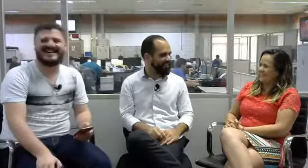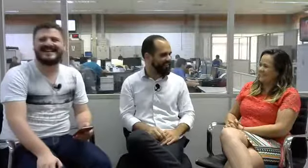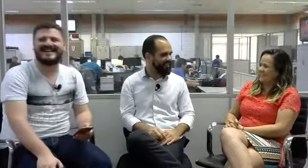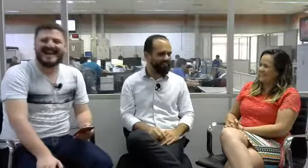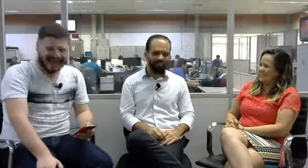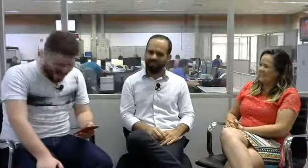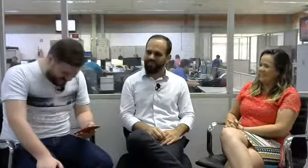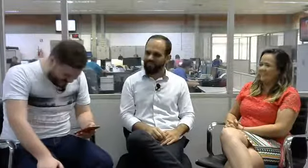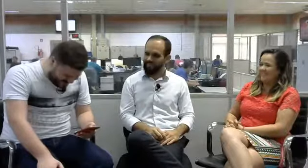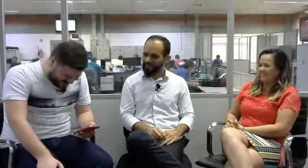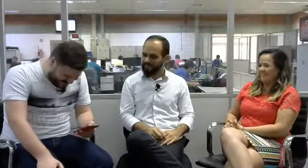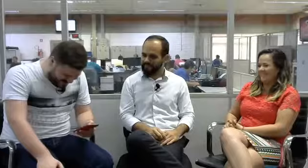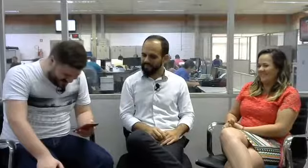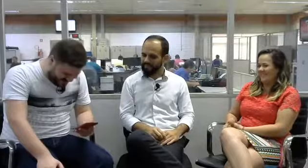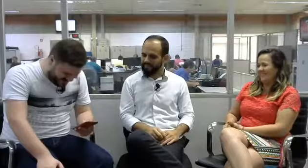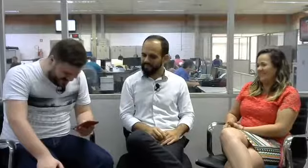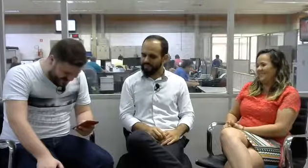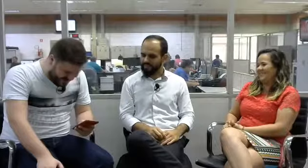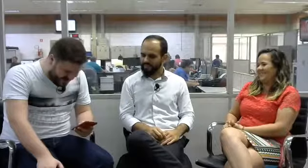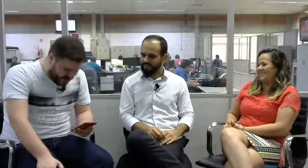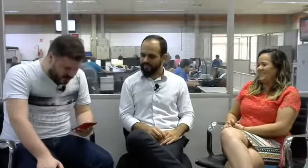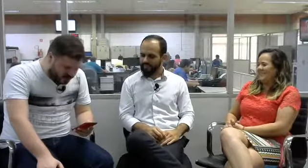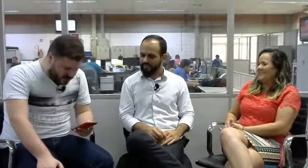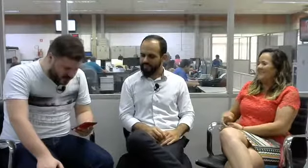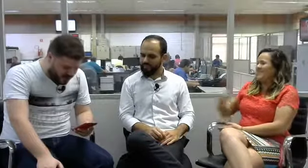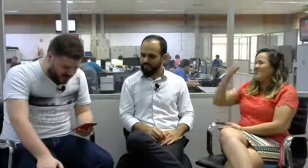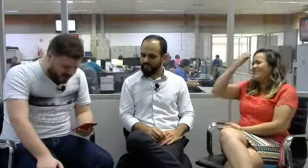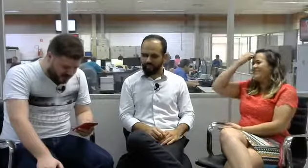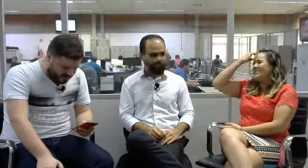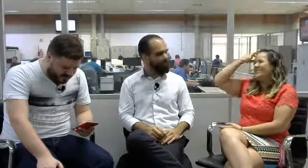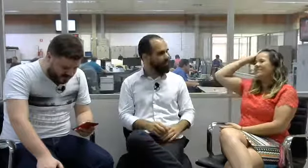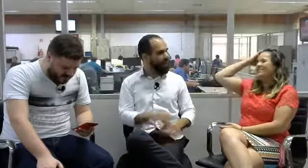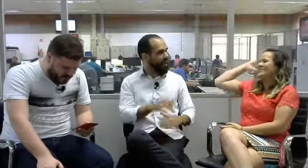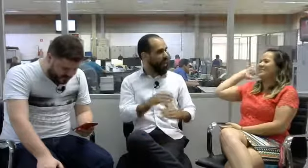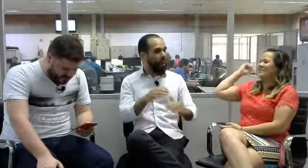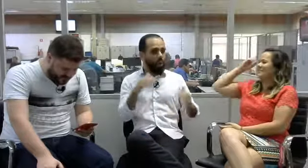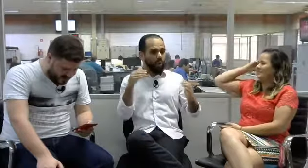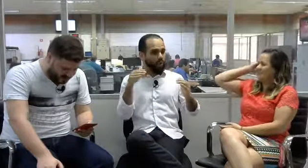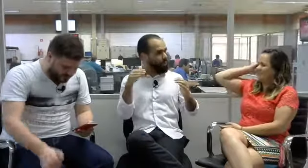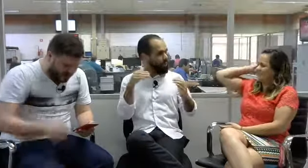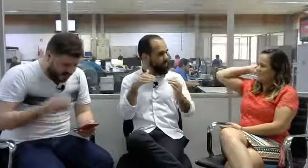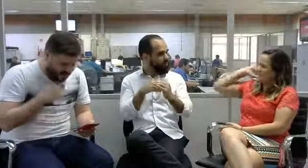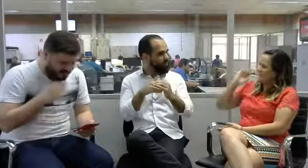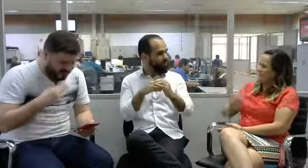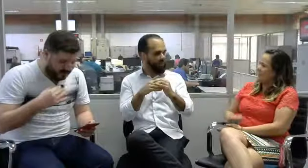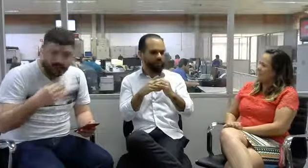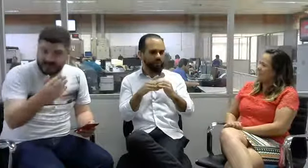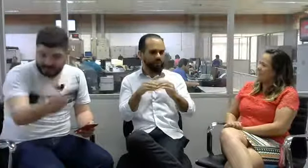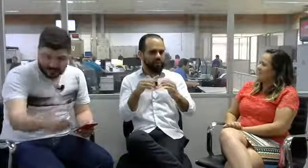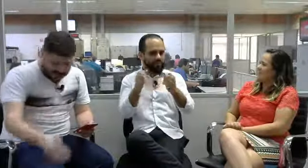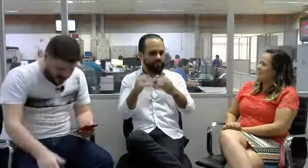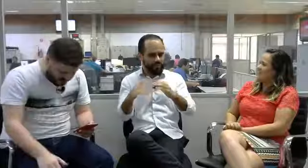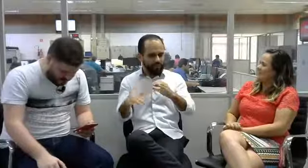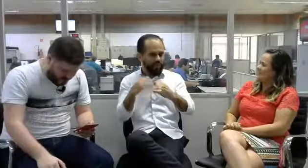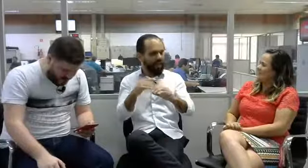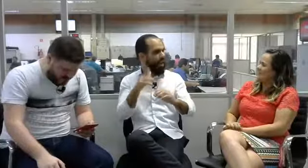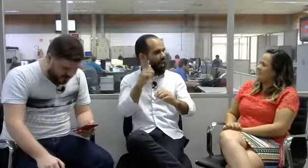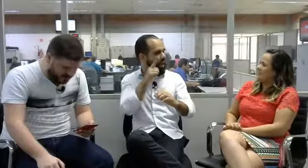é a voz da Jaqueline. Nosso último comentário aqui vem do Juarez Neto, que fala que o professor Glaucio é professor de